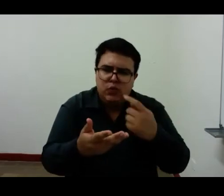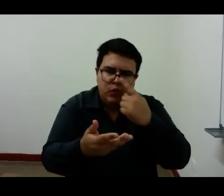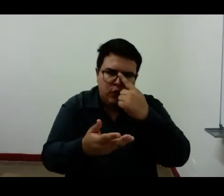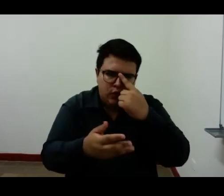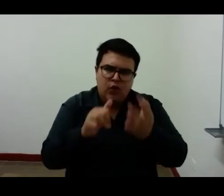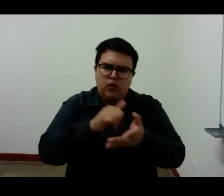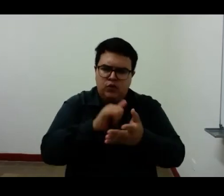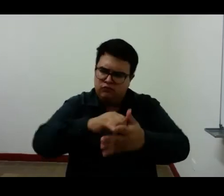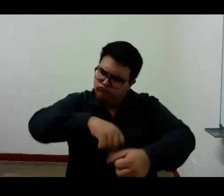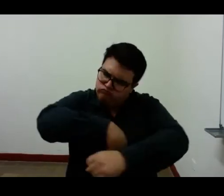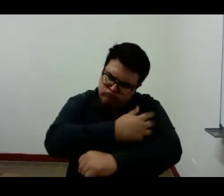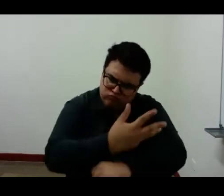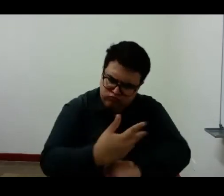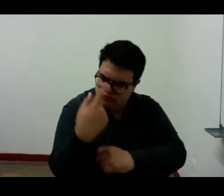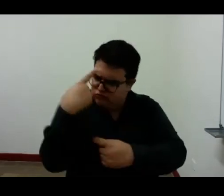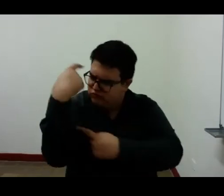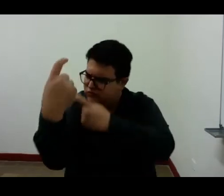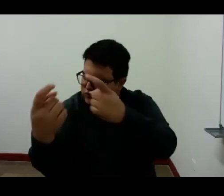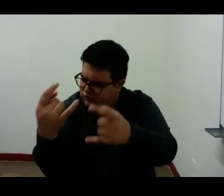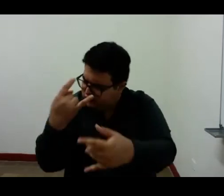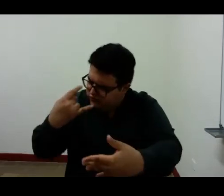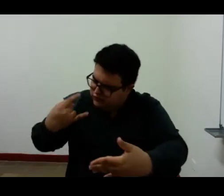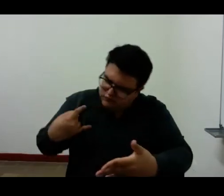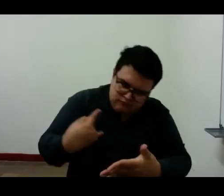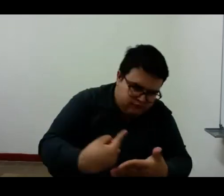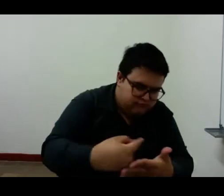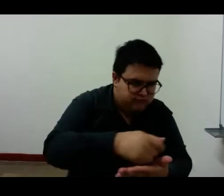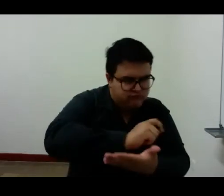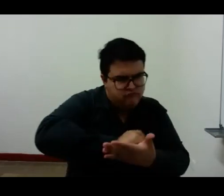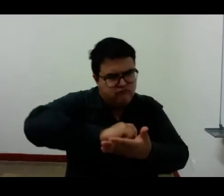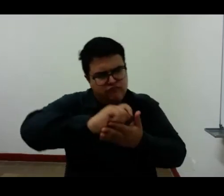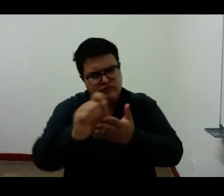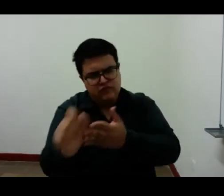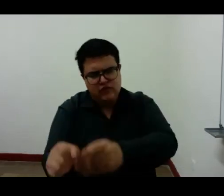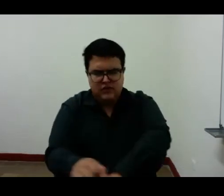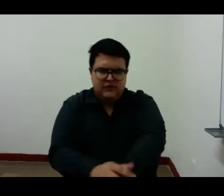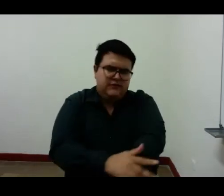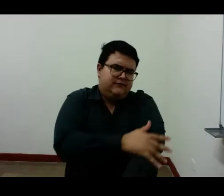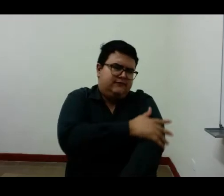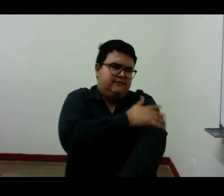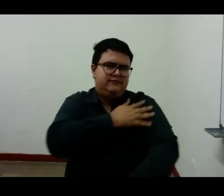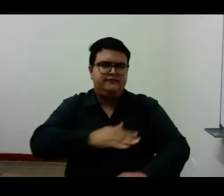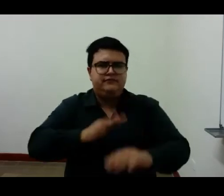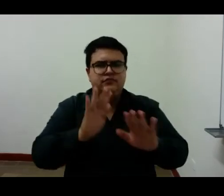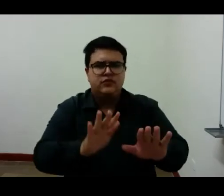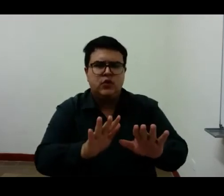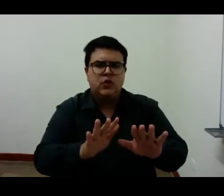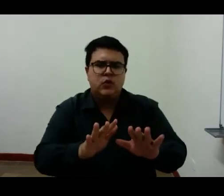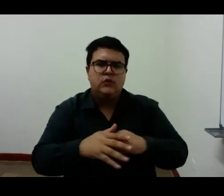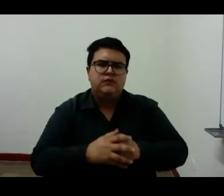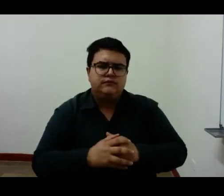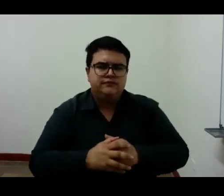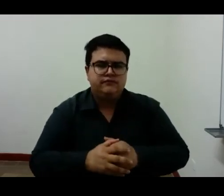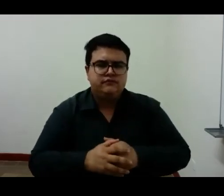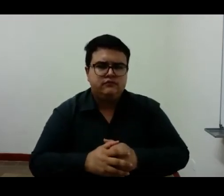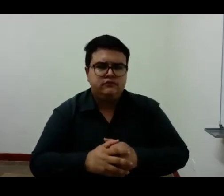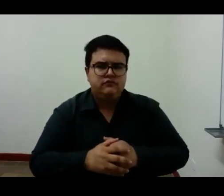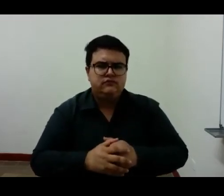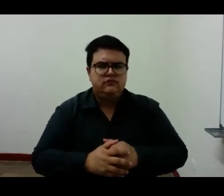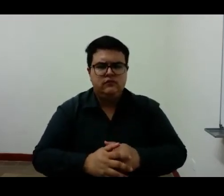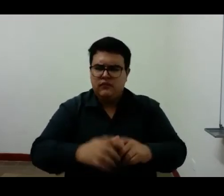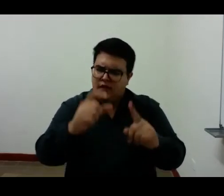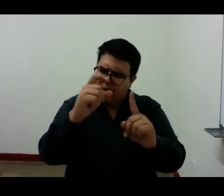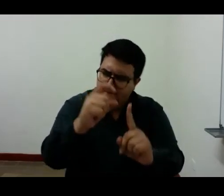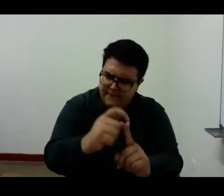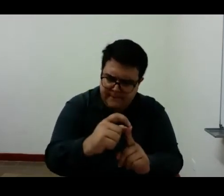ser el reflejo sensible de las cosas intentar el encuentro entre las palabras y